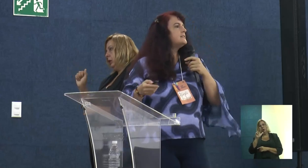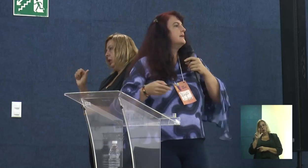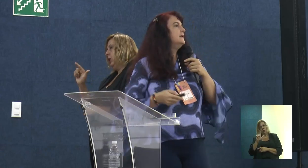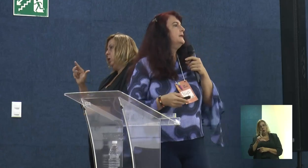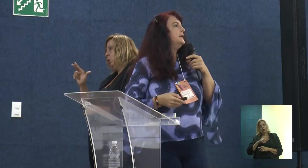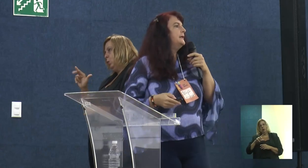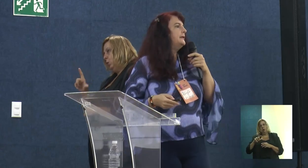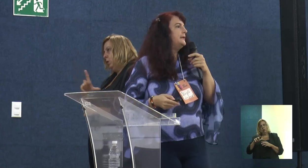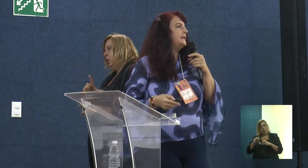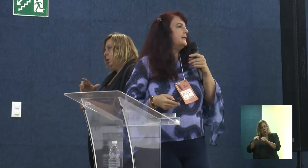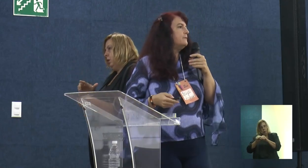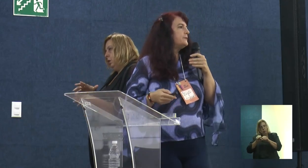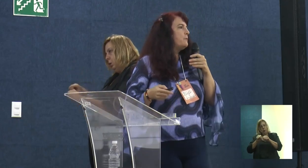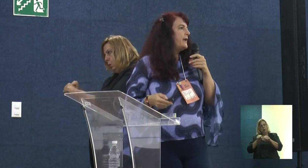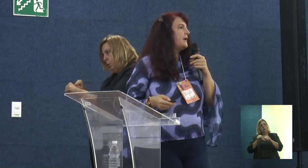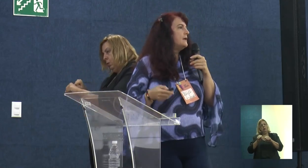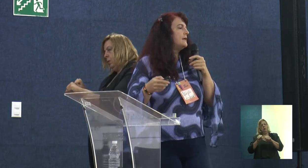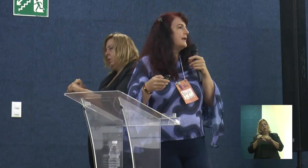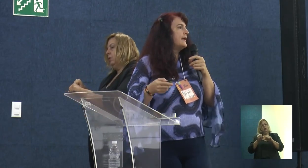-aris,